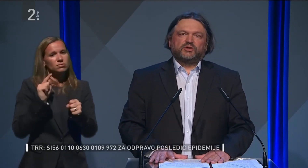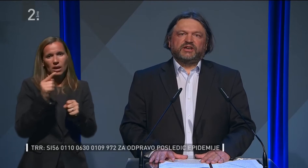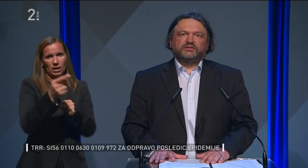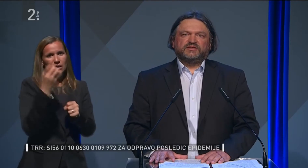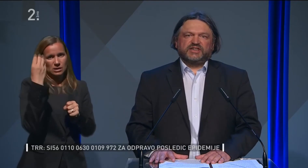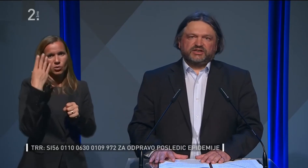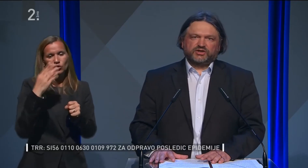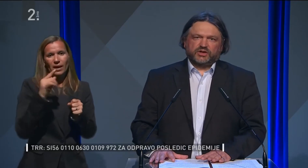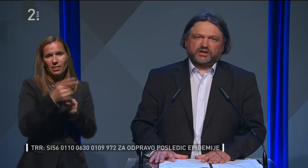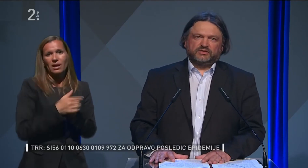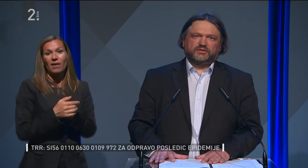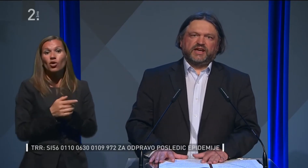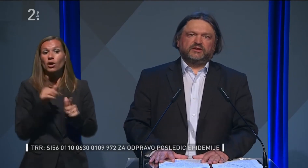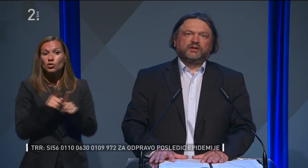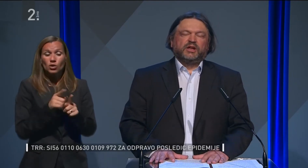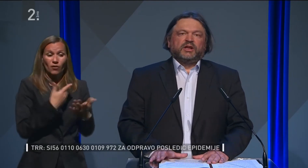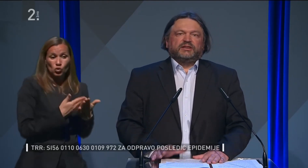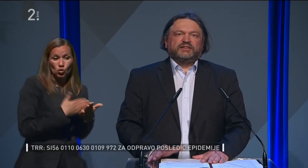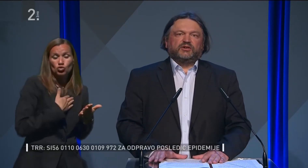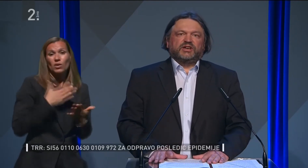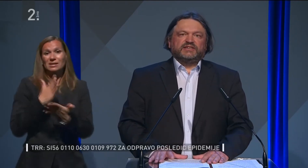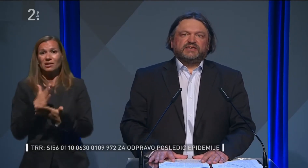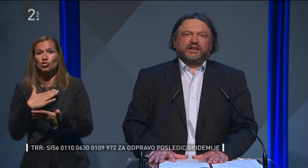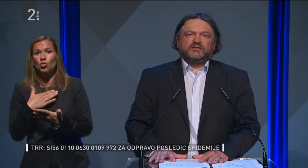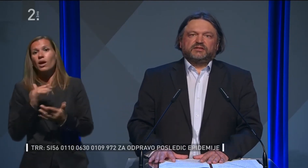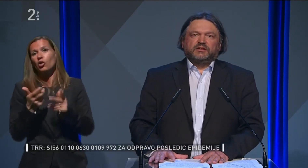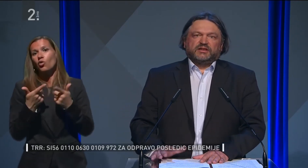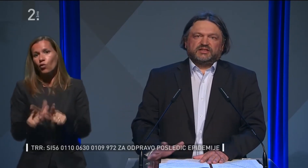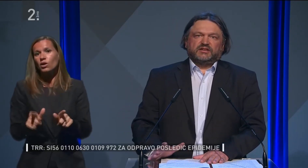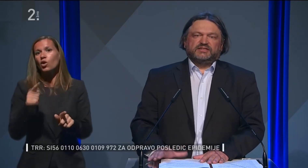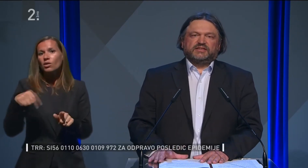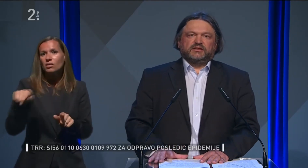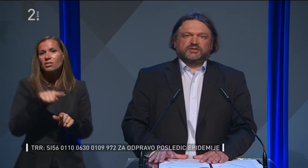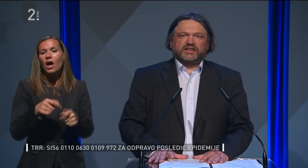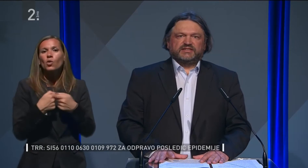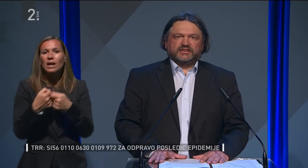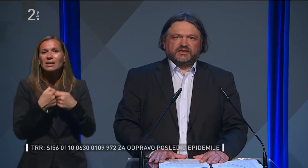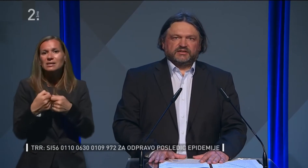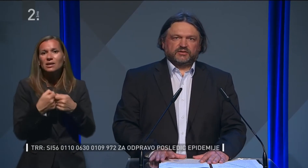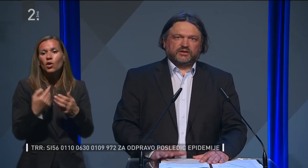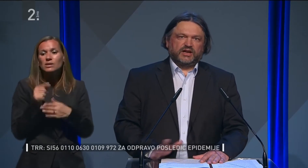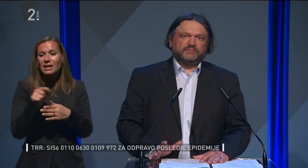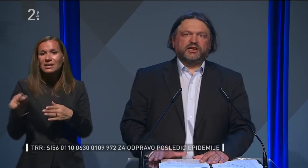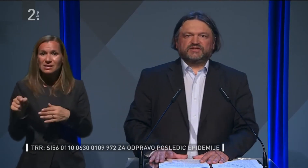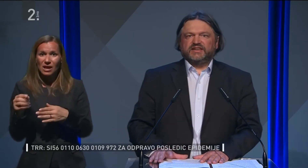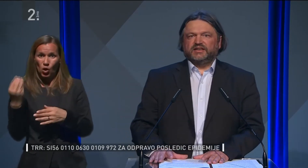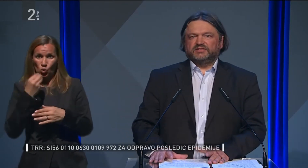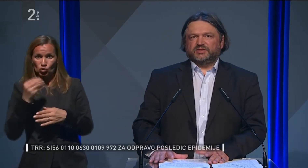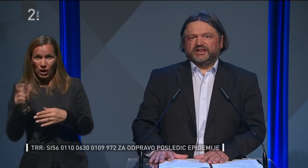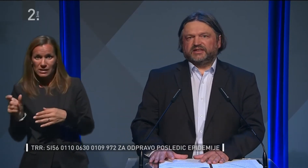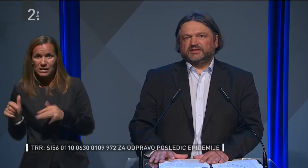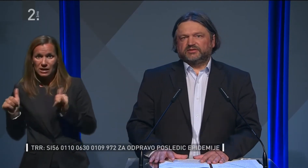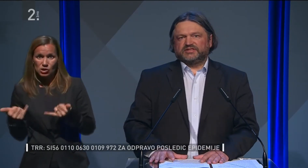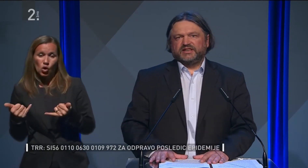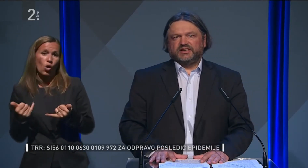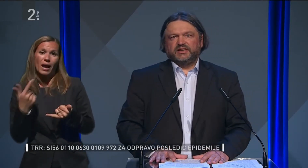v osnovnih šolah je tudi v srednjih šolah dovoljeno, da te organizirajo za tiste učence, ki so ali neocenjeni